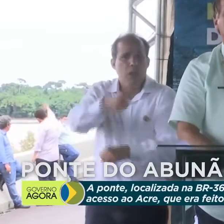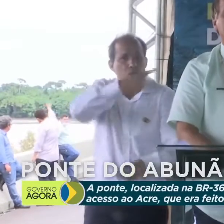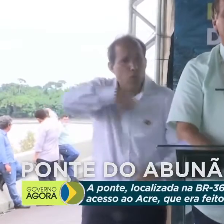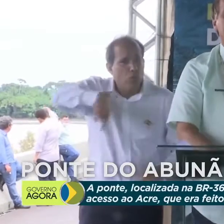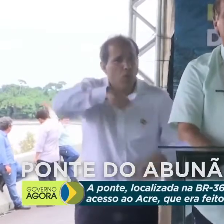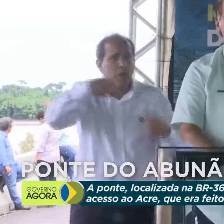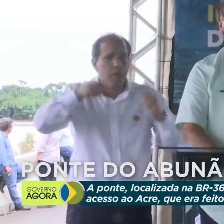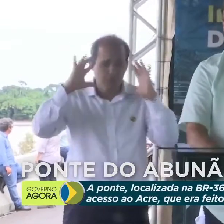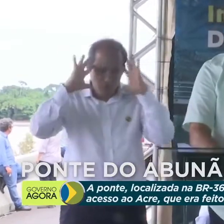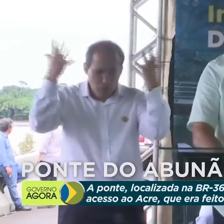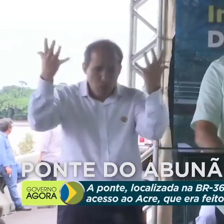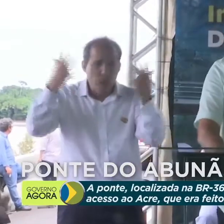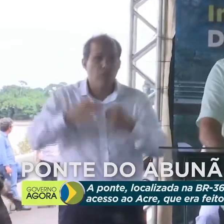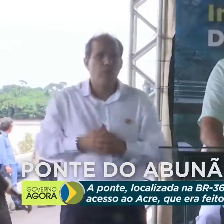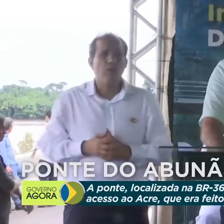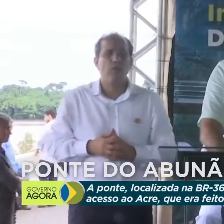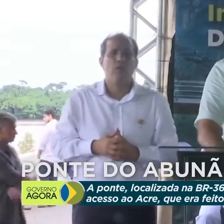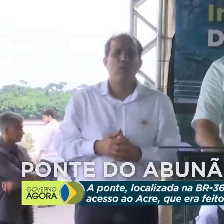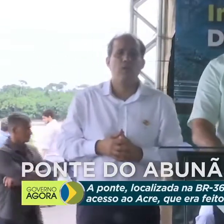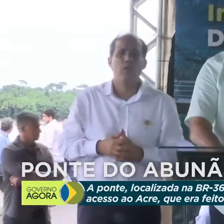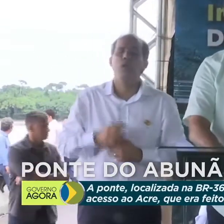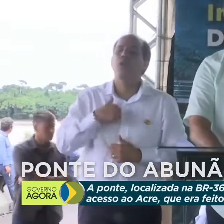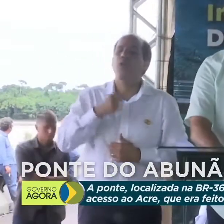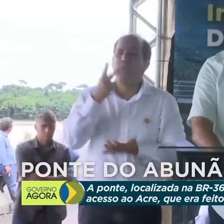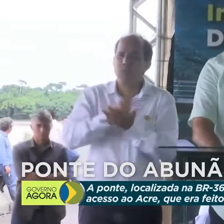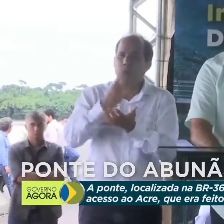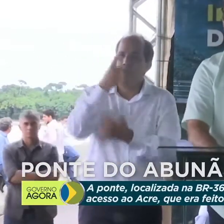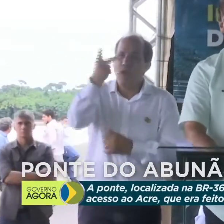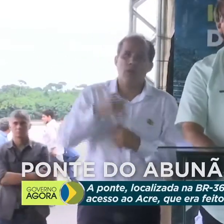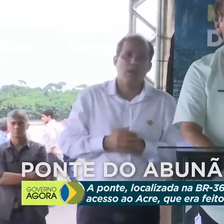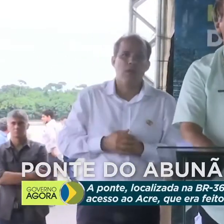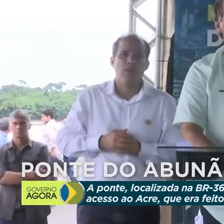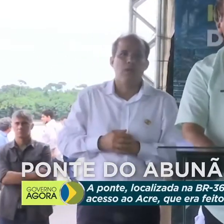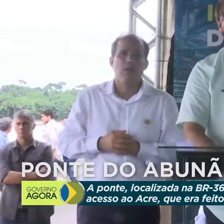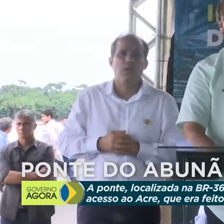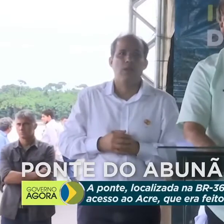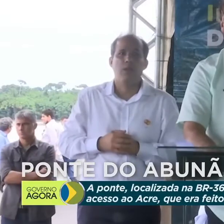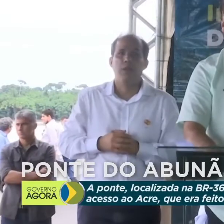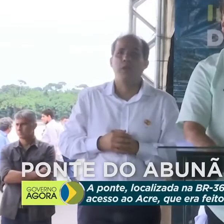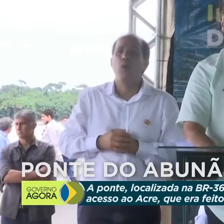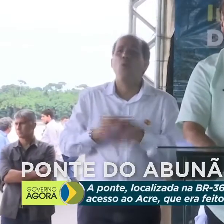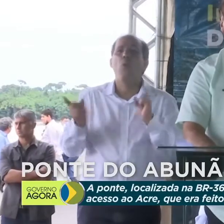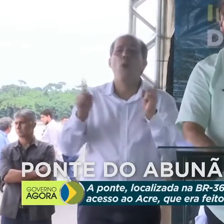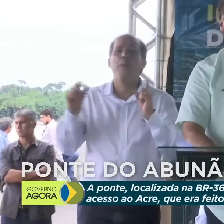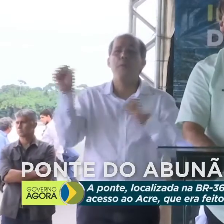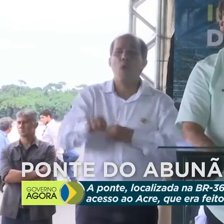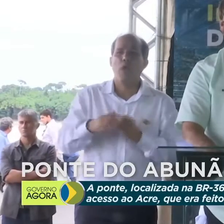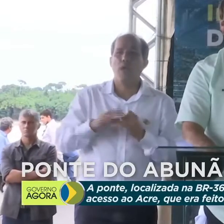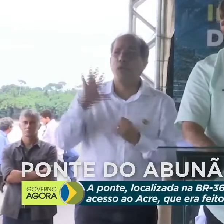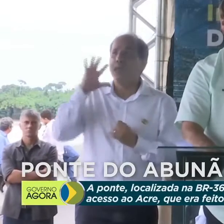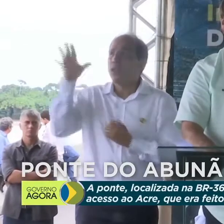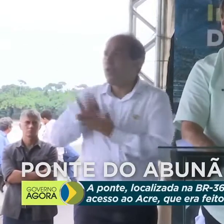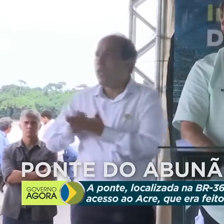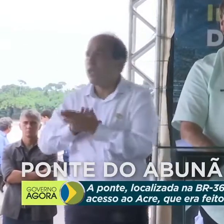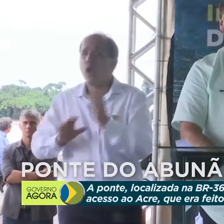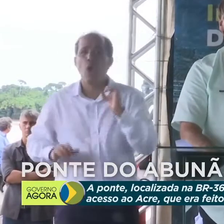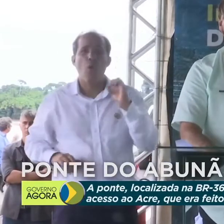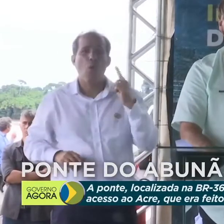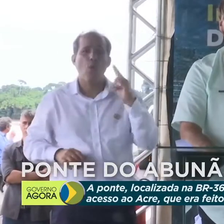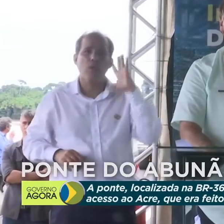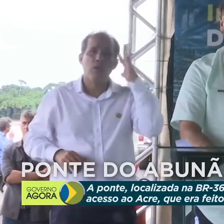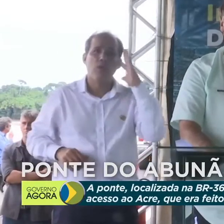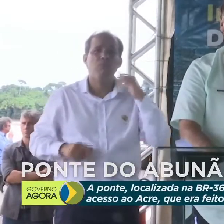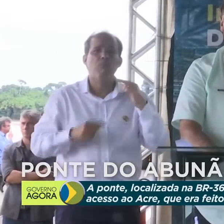decidir. E eu sempre digo, pior que uma decisão mal tomada é uma indecisão.